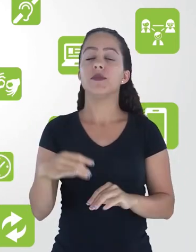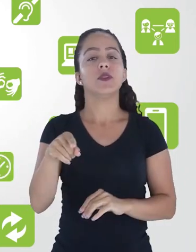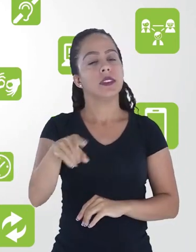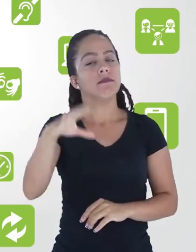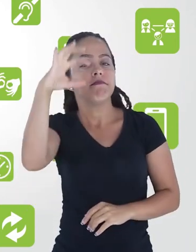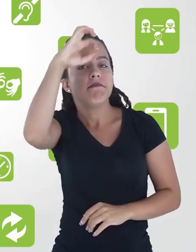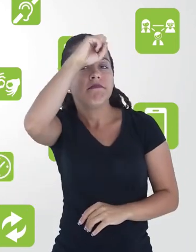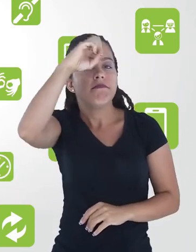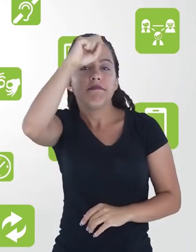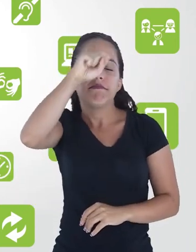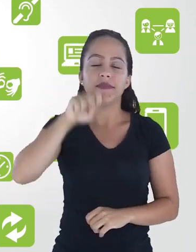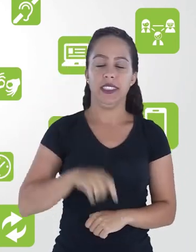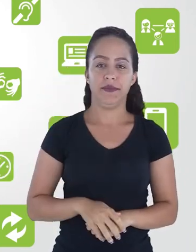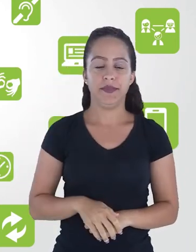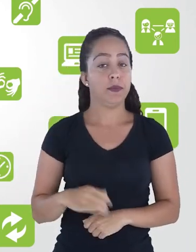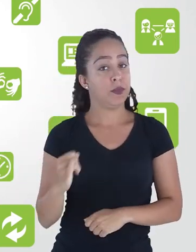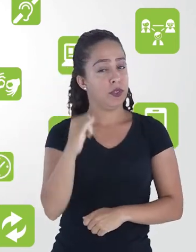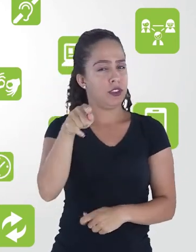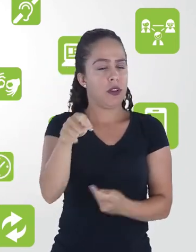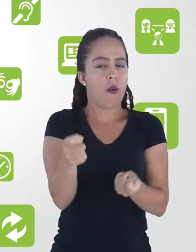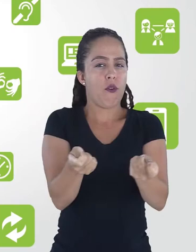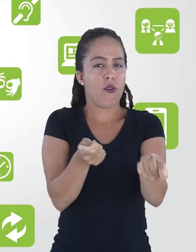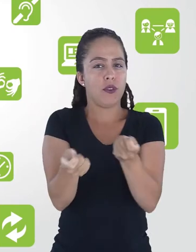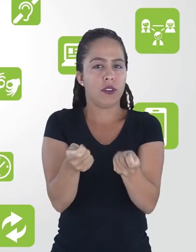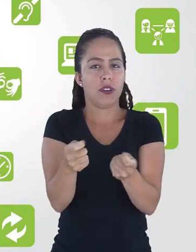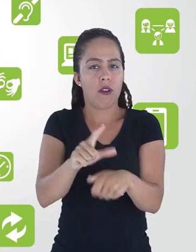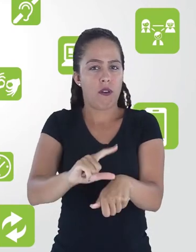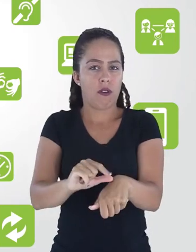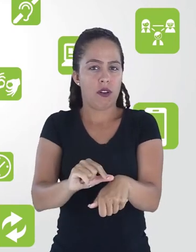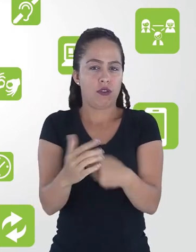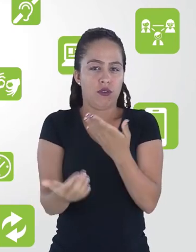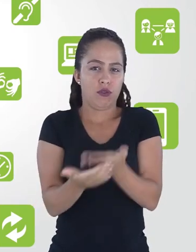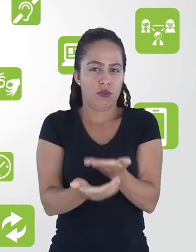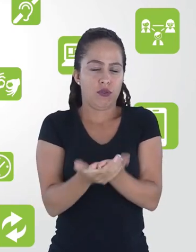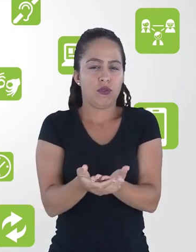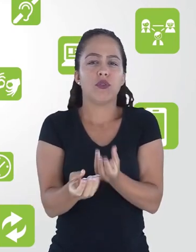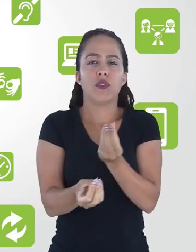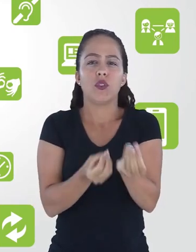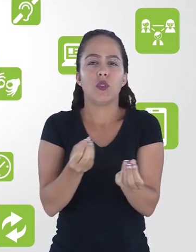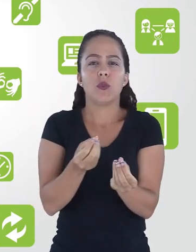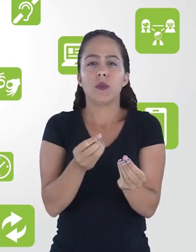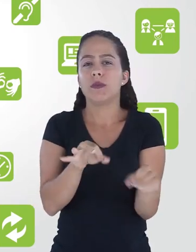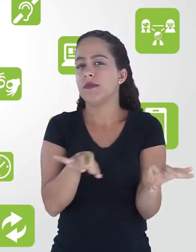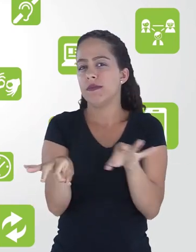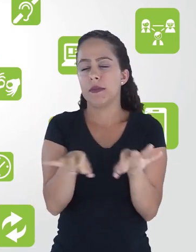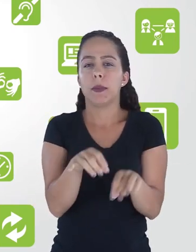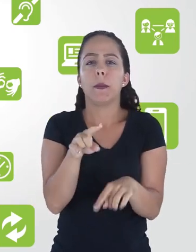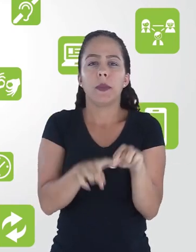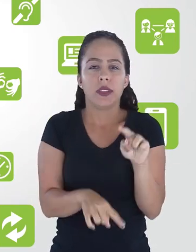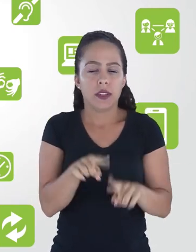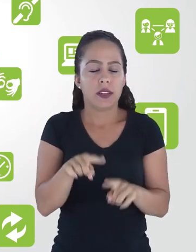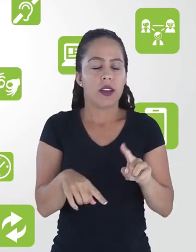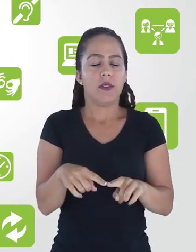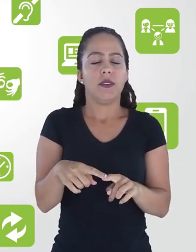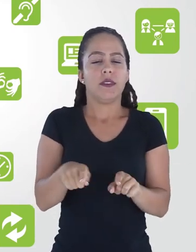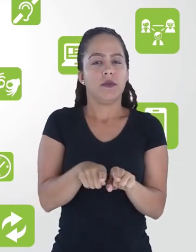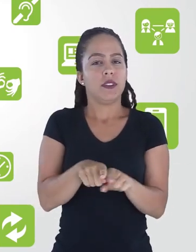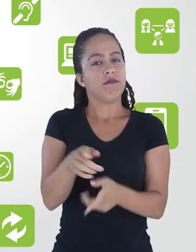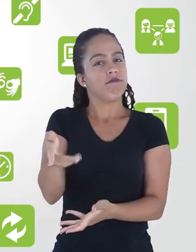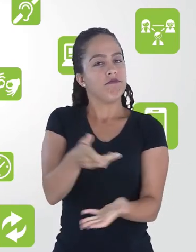É muito importante que você organize os seus horários de estudo para a leitura dos materiais, interação na sala